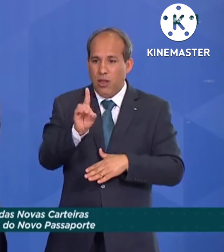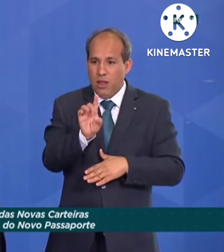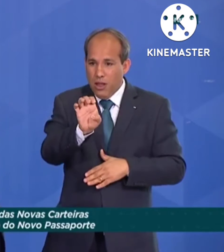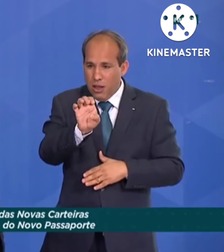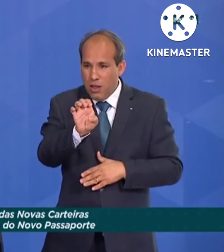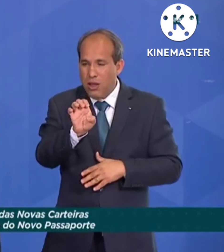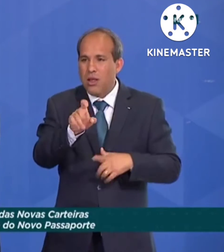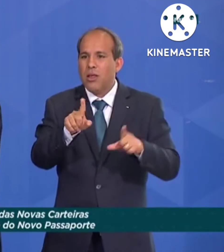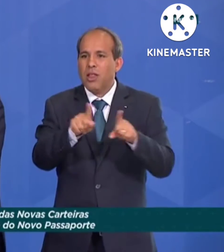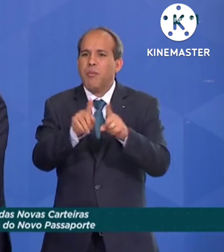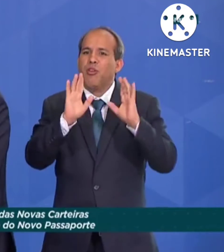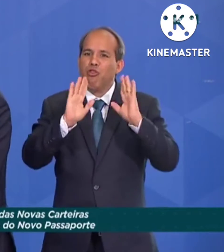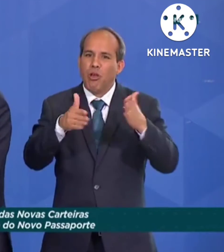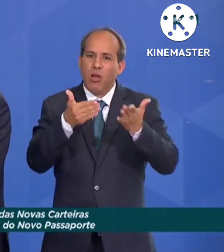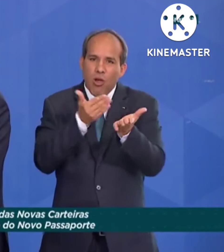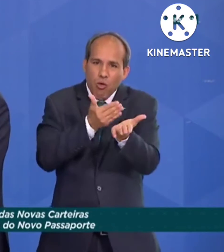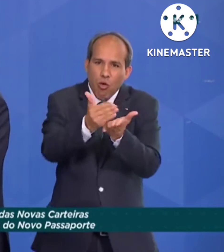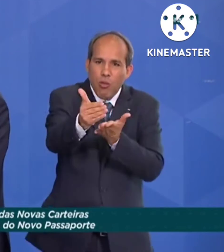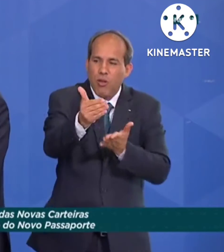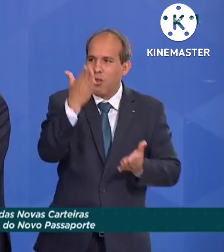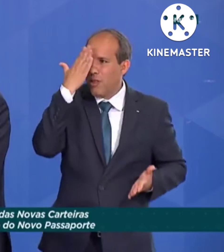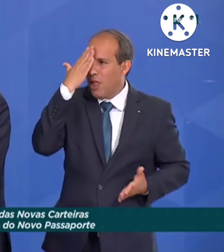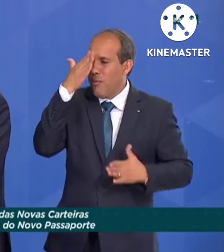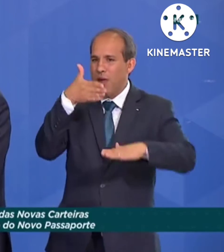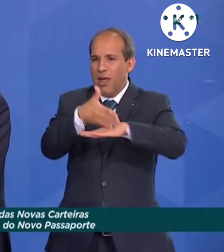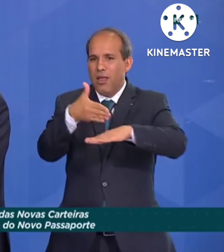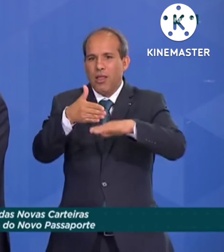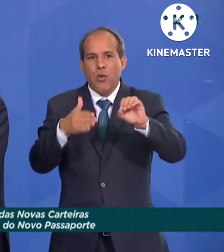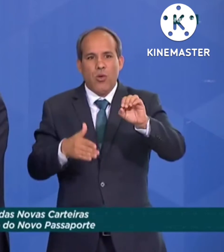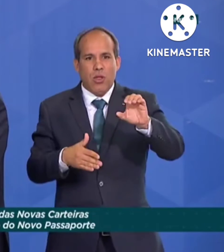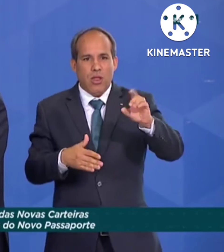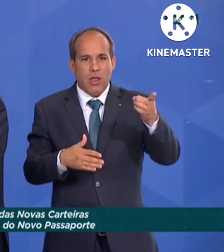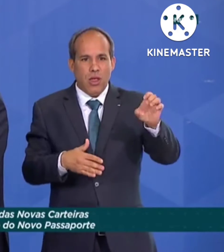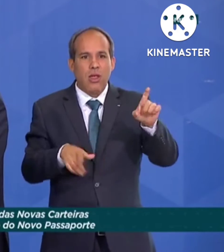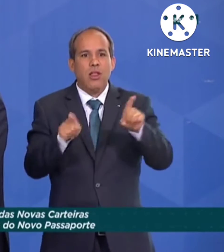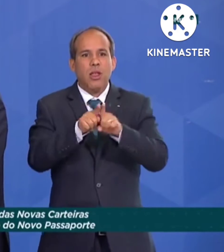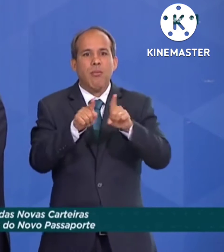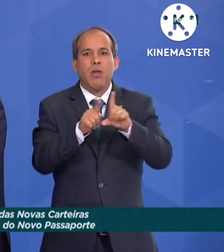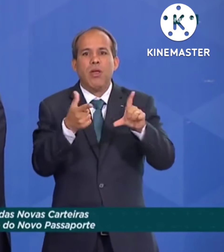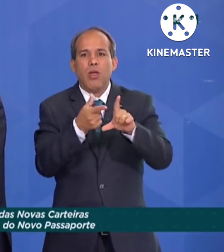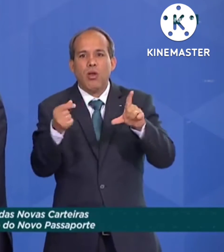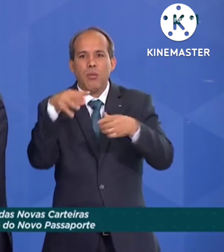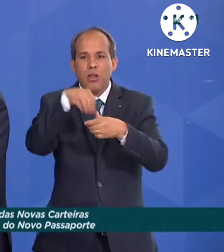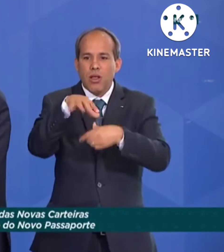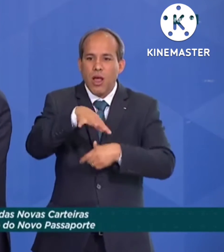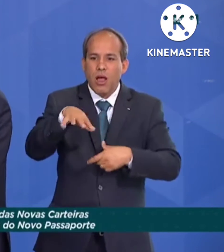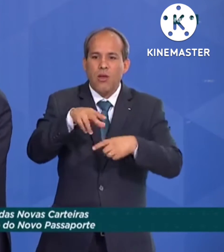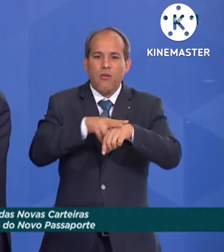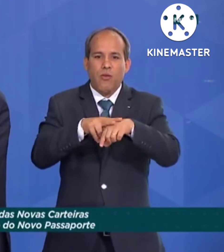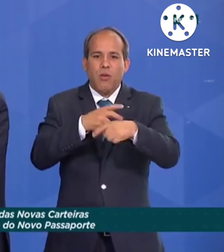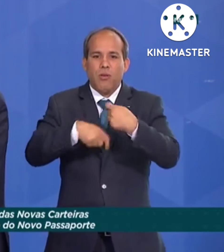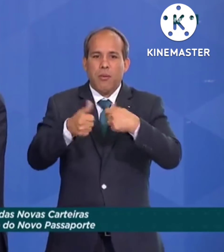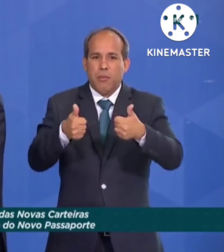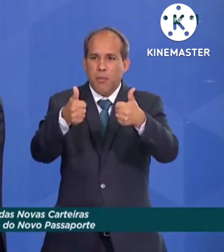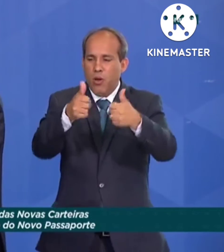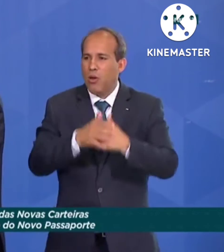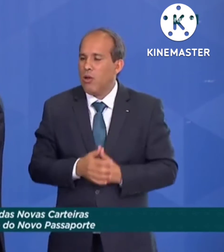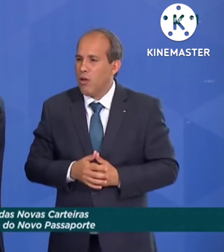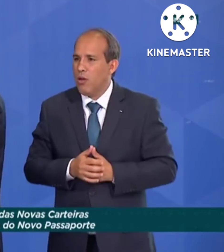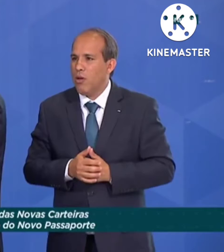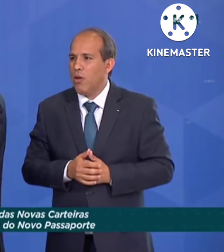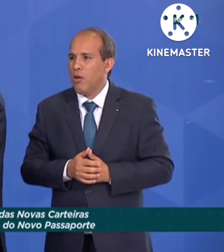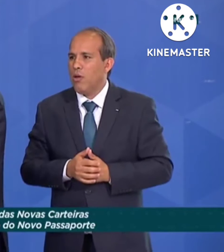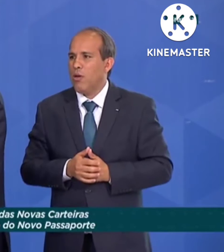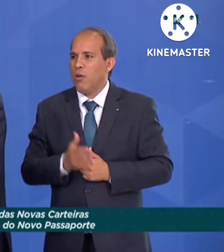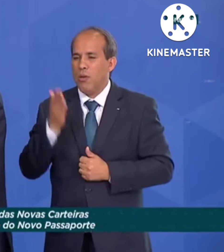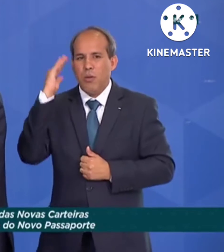iniciamos o nosso processo de acesso, mas também como uma melhoria do ambiente de negócio. Parece que o Brasil, desde que o Banco